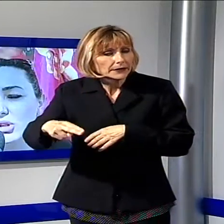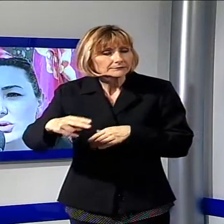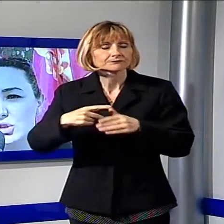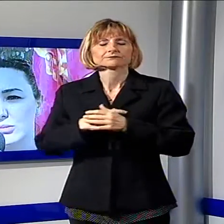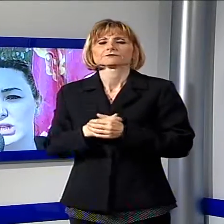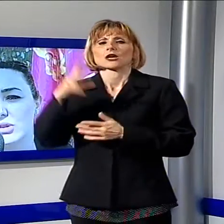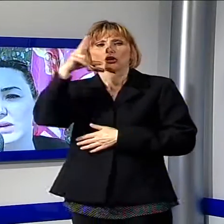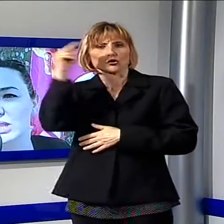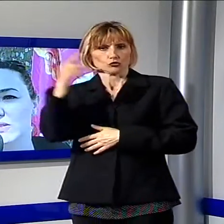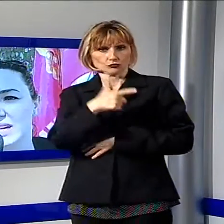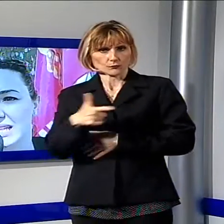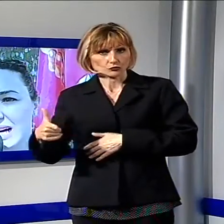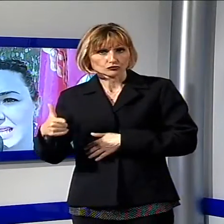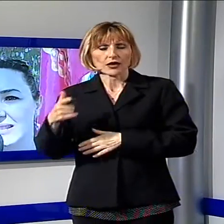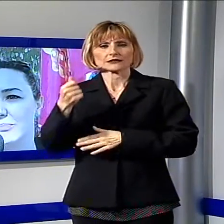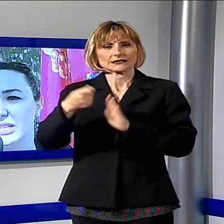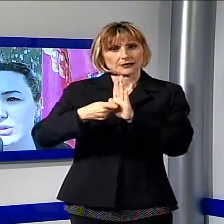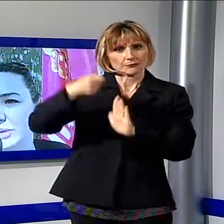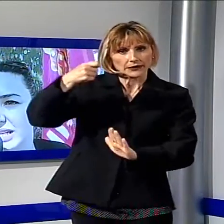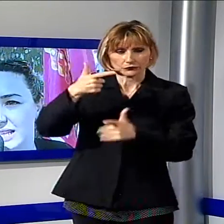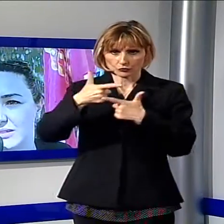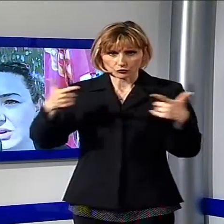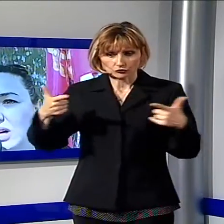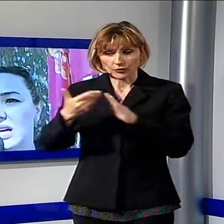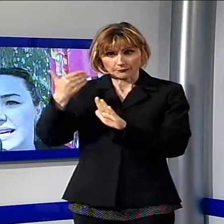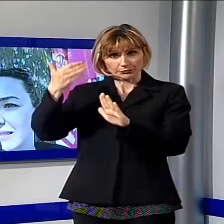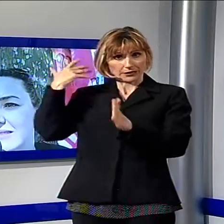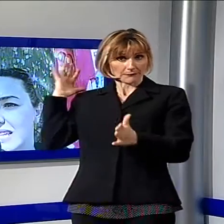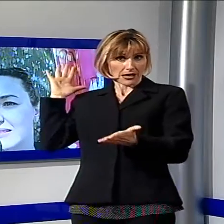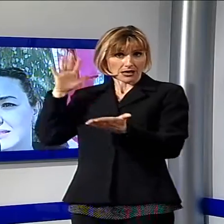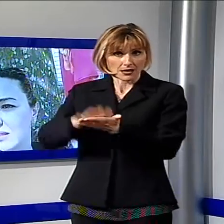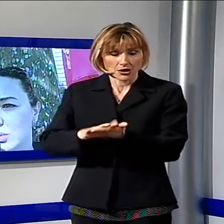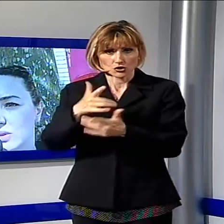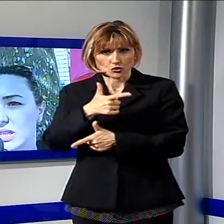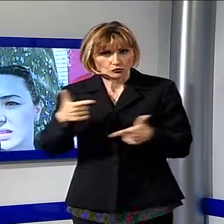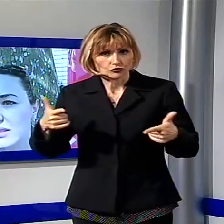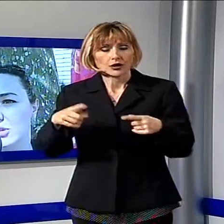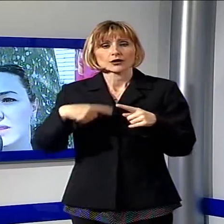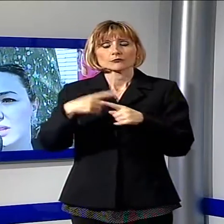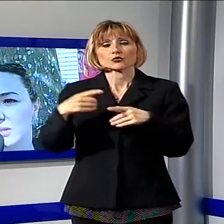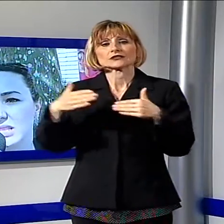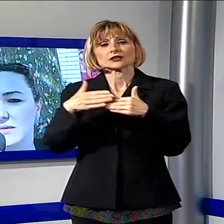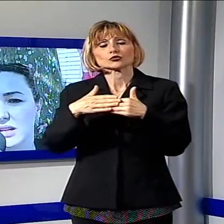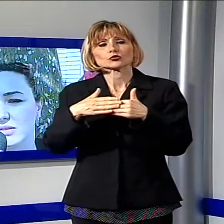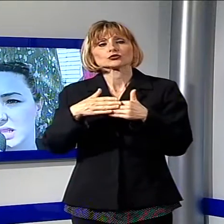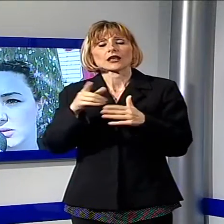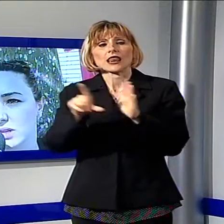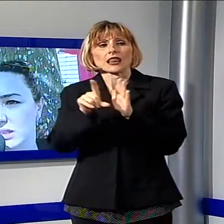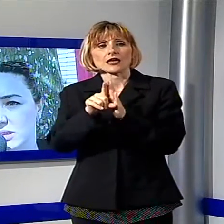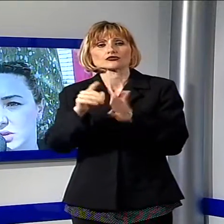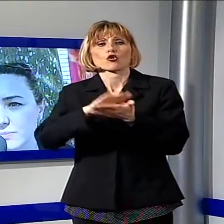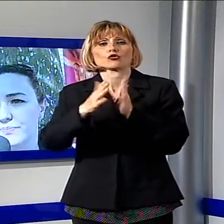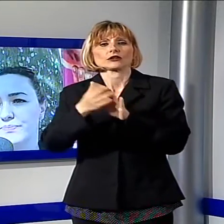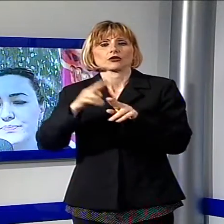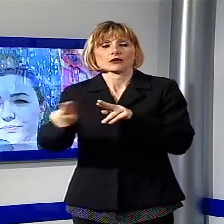mancato riconoscimento dell'aumento salariale, del periodo pregresso e di diversi istituti retributivi e normativi del contratto